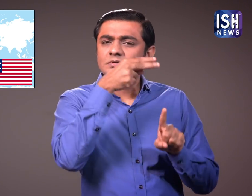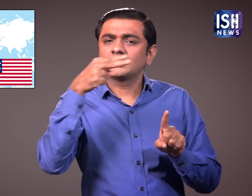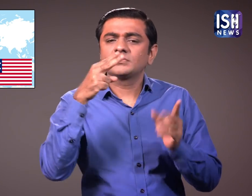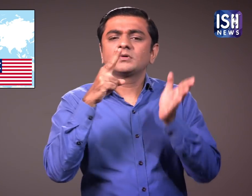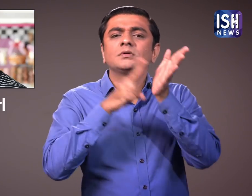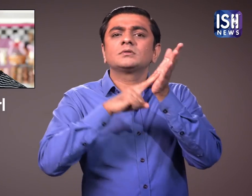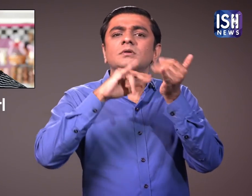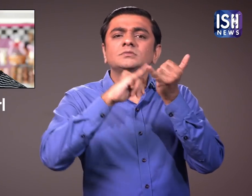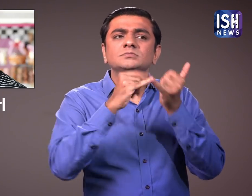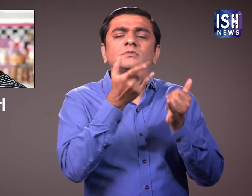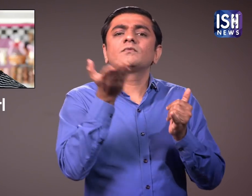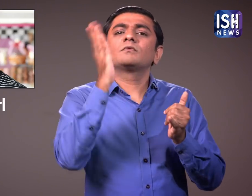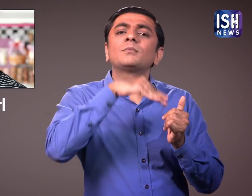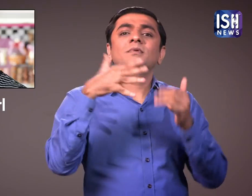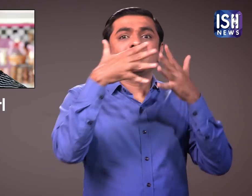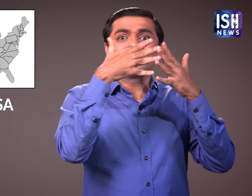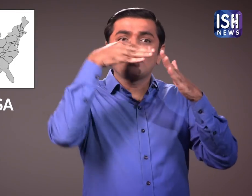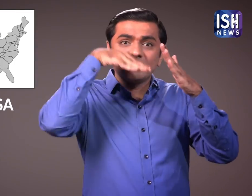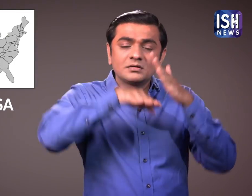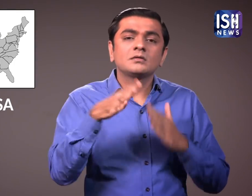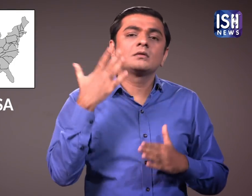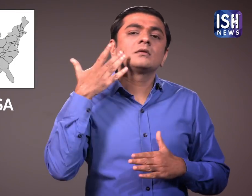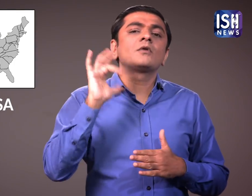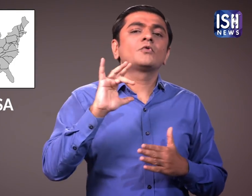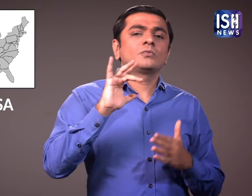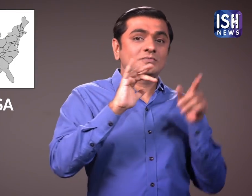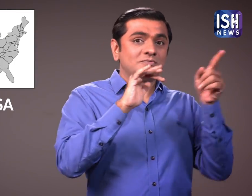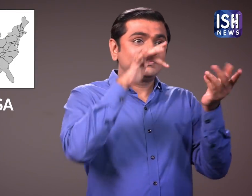निक्स्टोबल जो की कालिफॉर्णिया युएस से है,